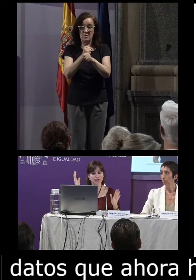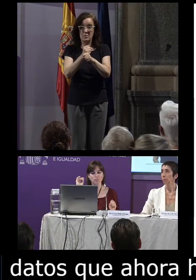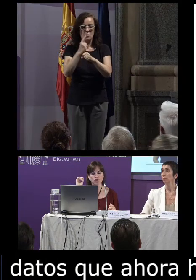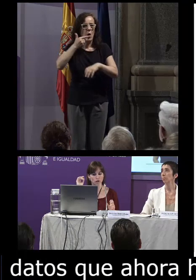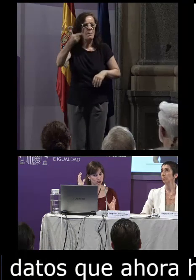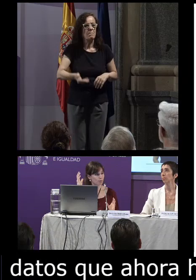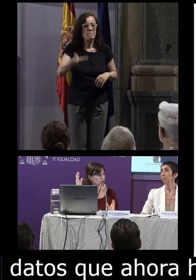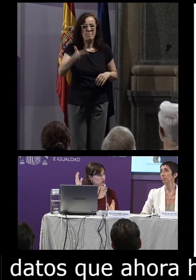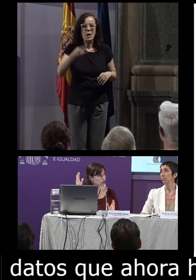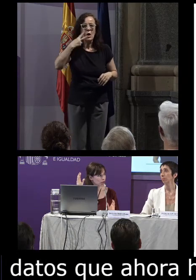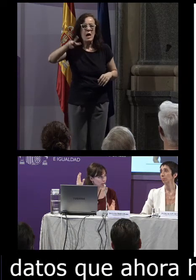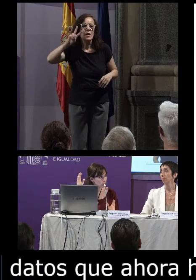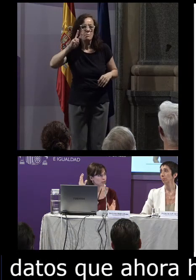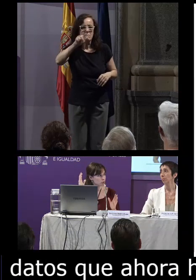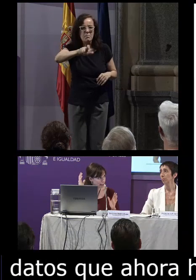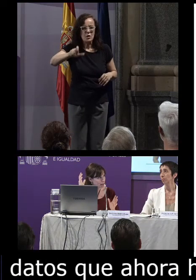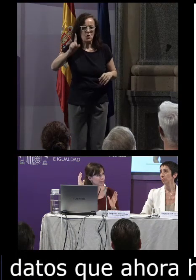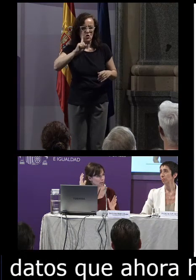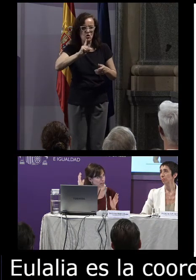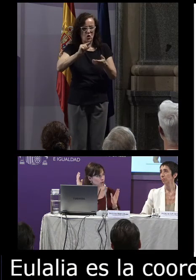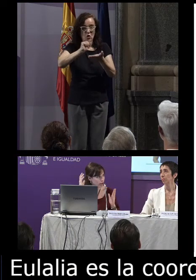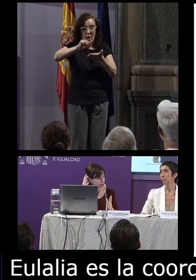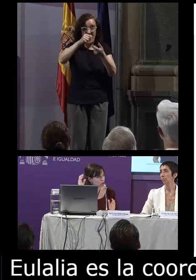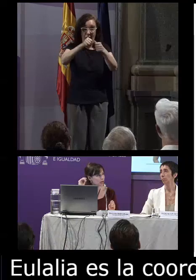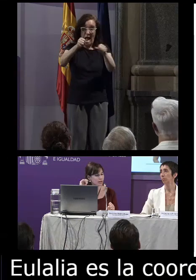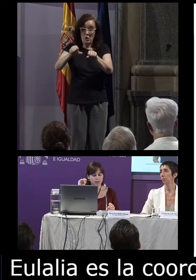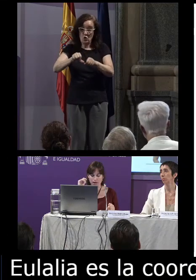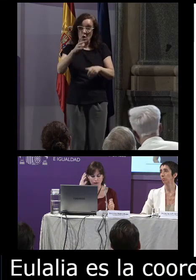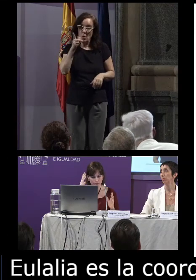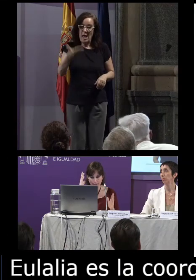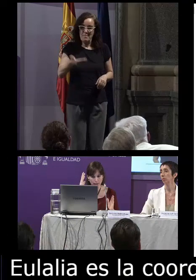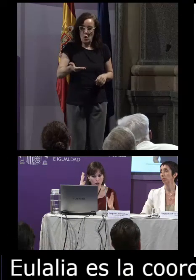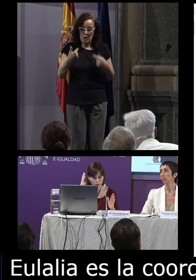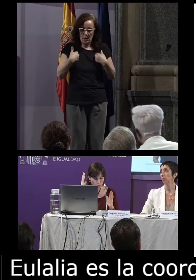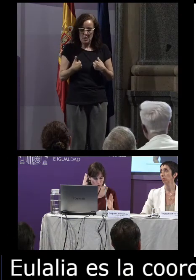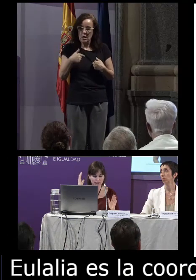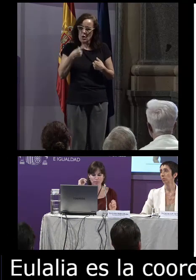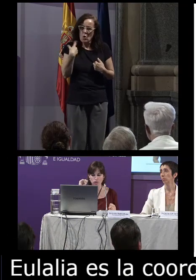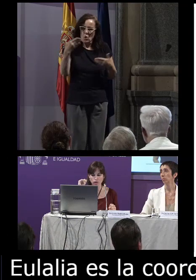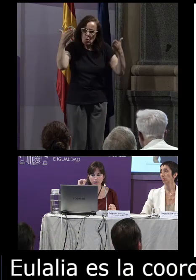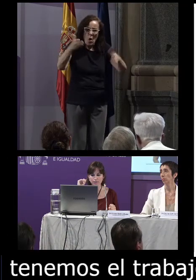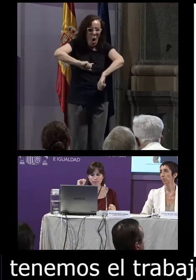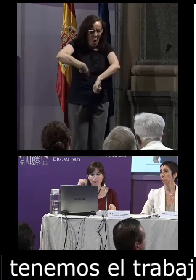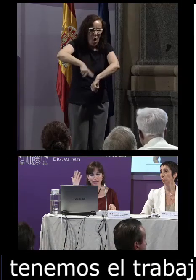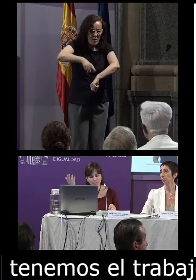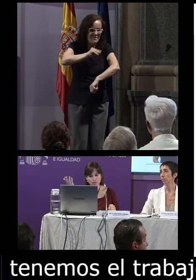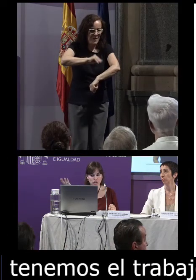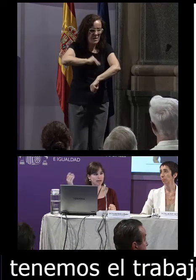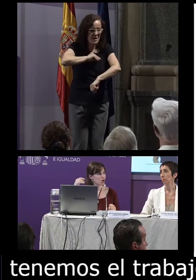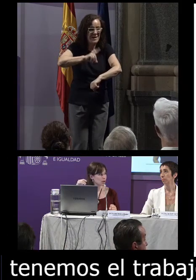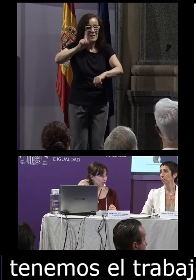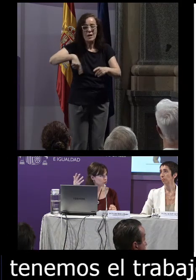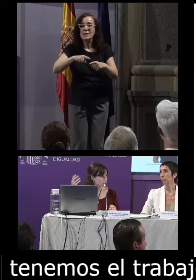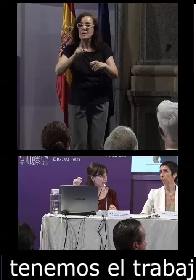valuosísimo de los expertos sordos anotadores porque realmente también la notación se dedican muchísimas horas y también